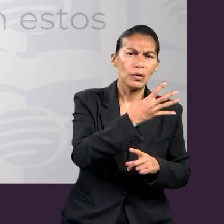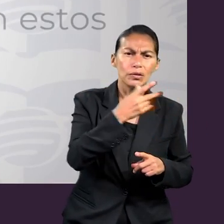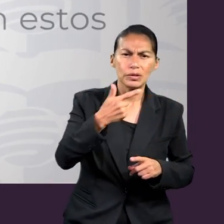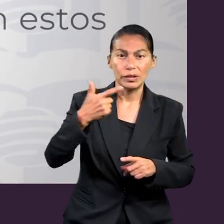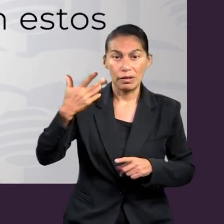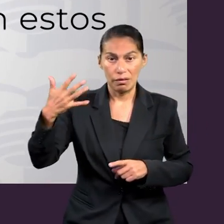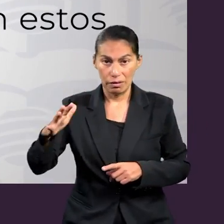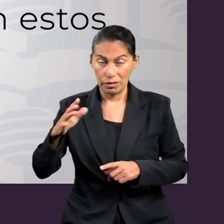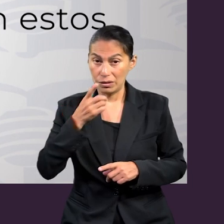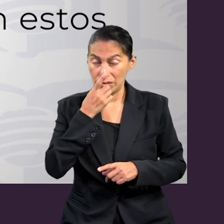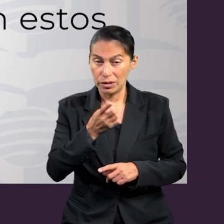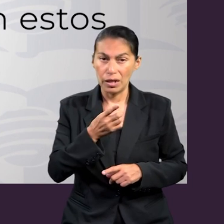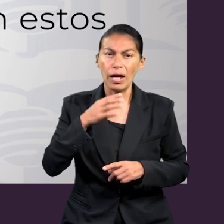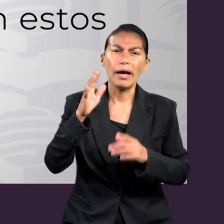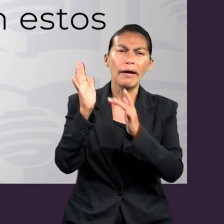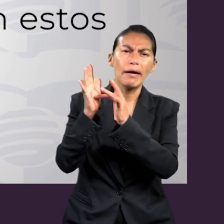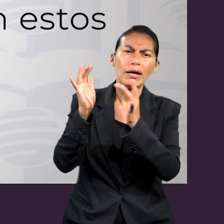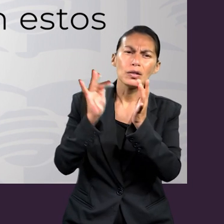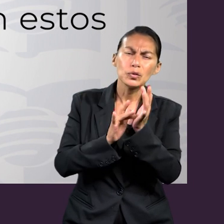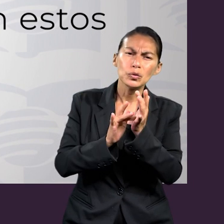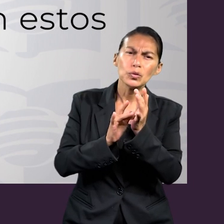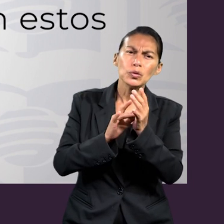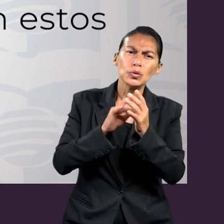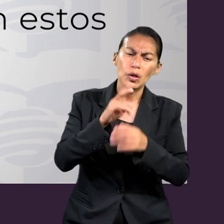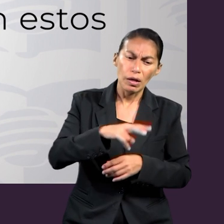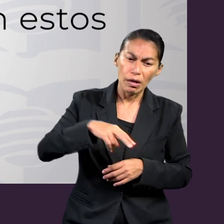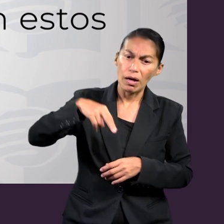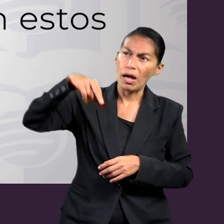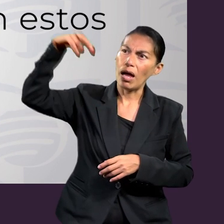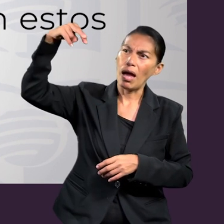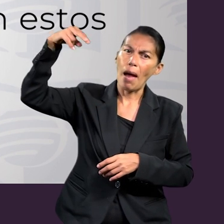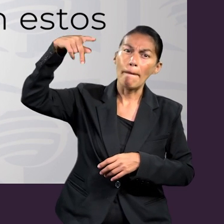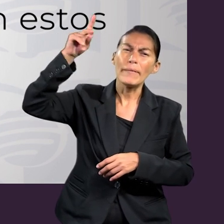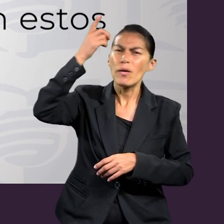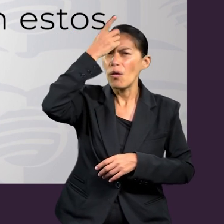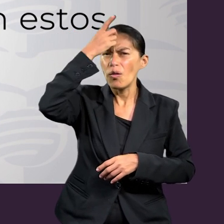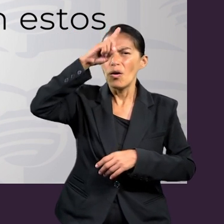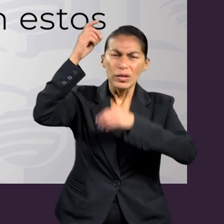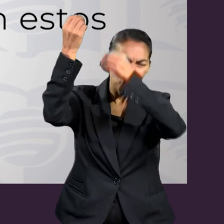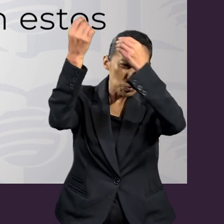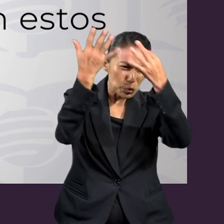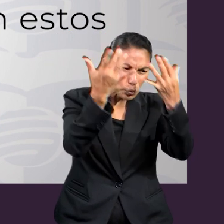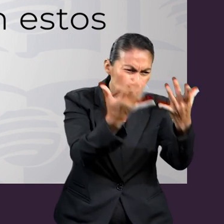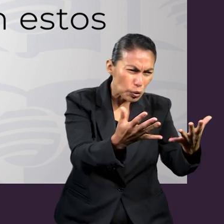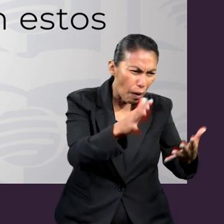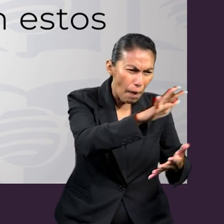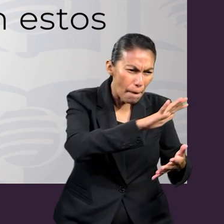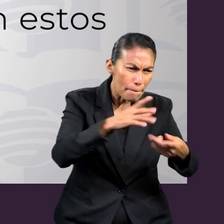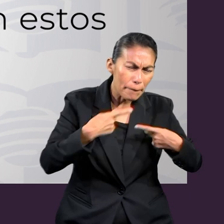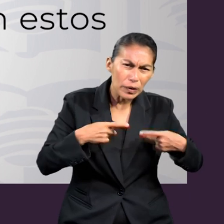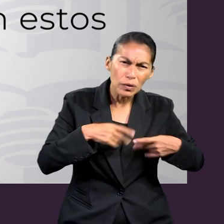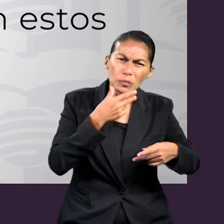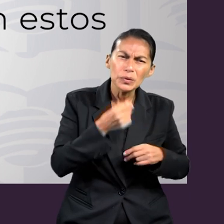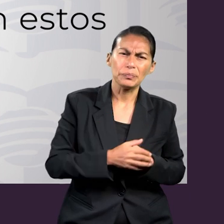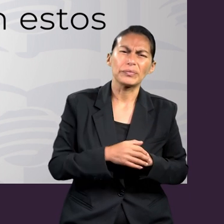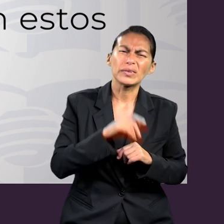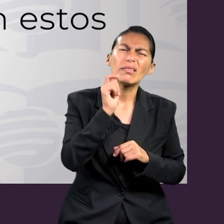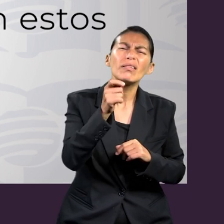4, versículos 7 al 10, la Biblia dice que Jesús ascendió a los cielos y dio dones a los hombres. ¿Qué es lo que ocurre aquí? ¿Y qué quiere